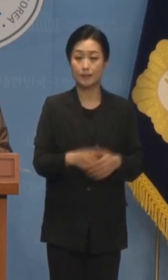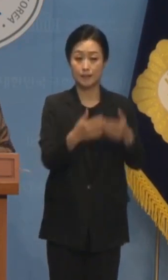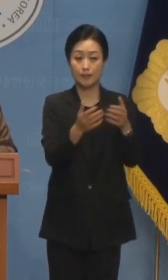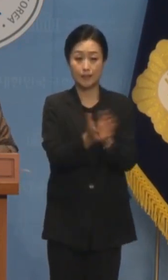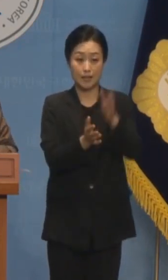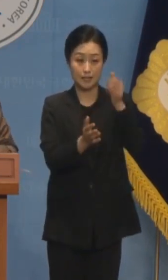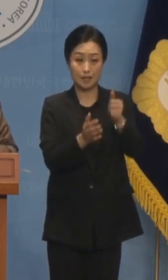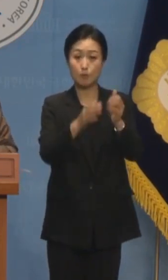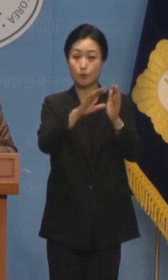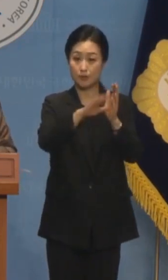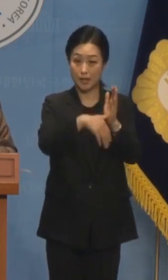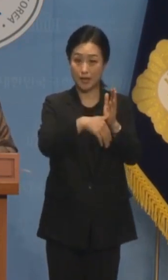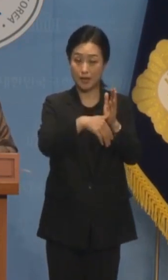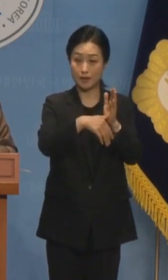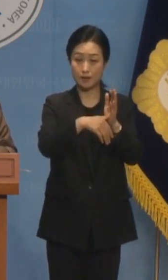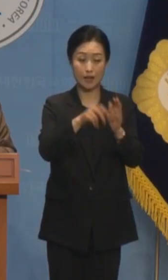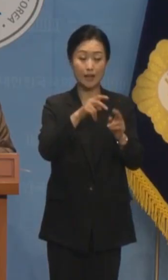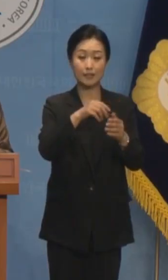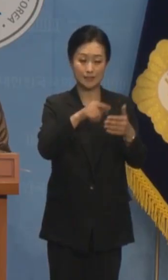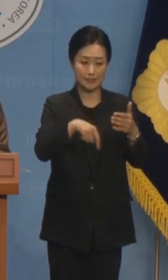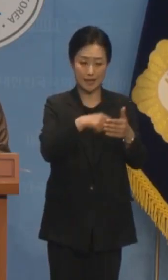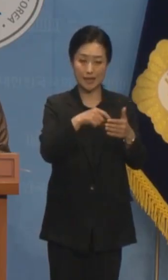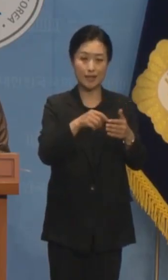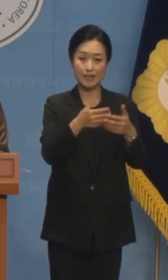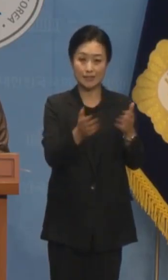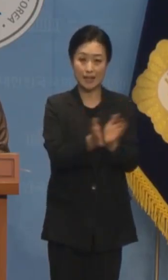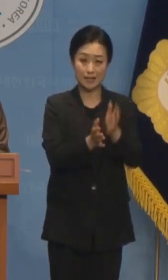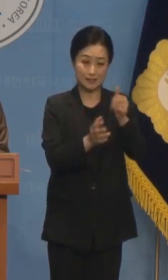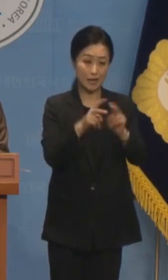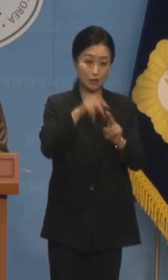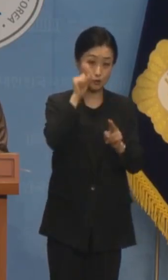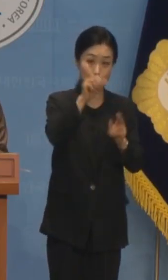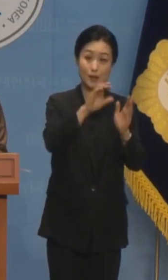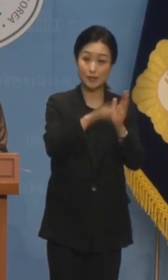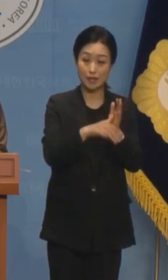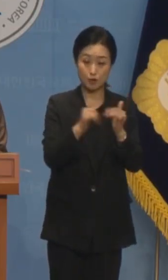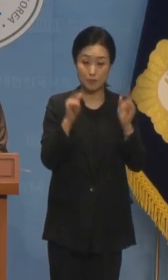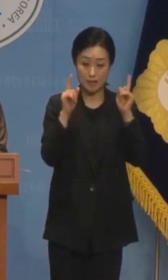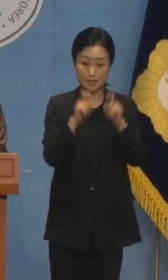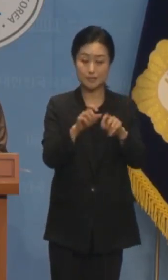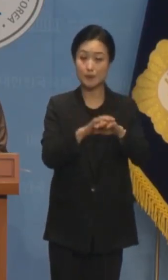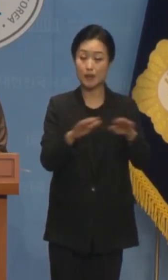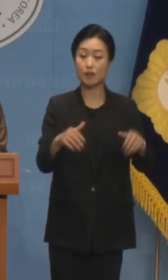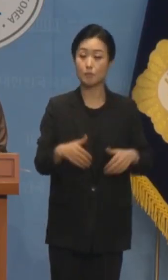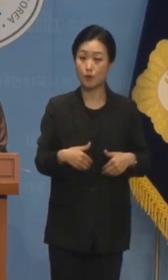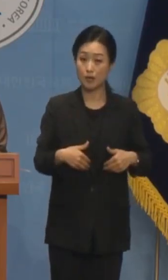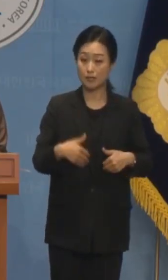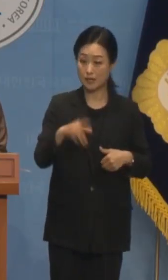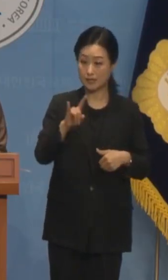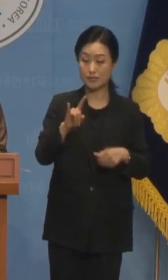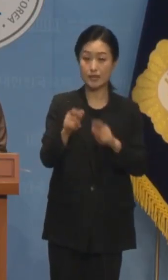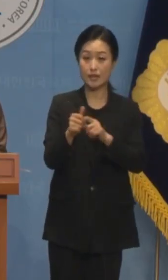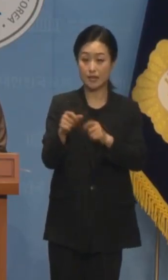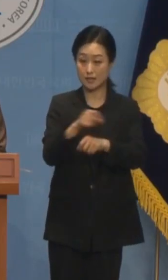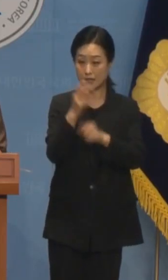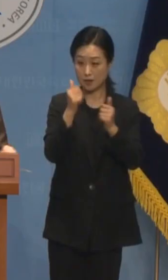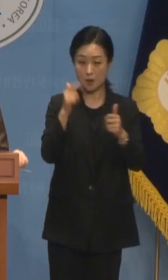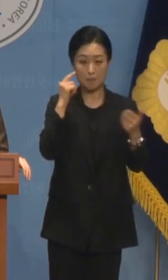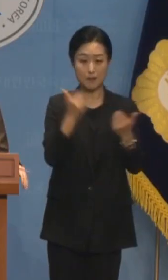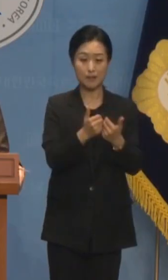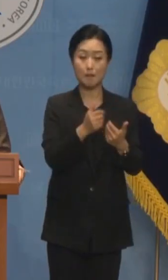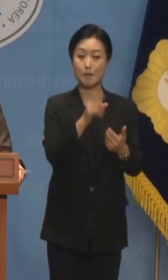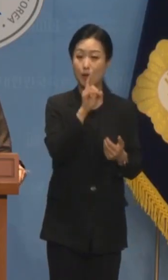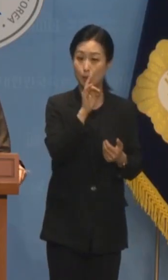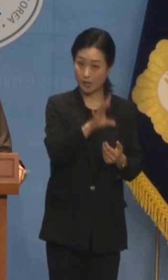당대표 후보 시절 국민 의구심을 해소해야 한다 더 이상 최상병 특검을 반대할 수 없다던 한동훈 대표의